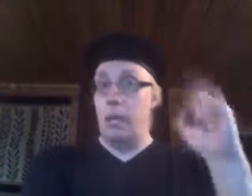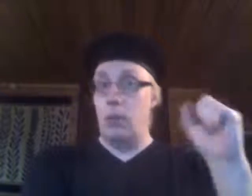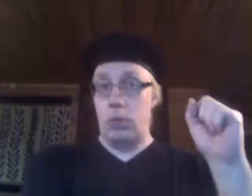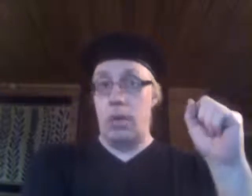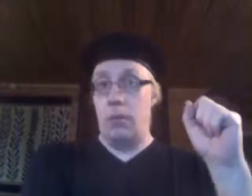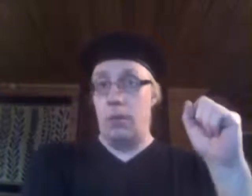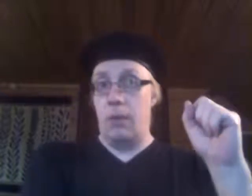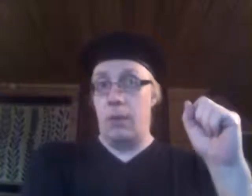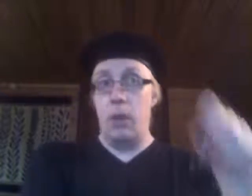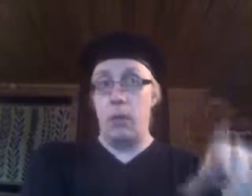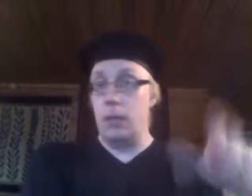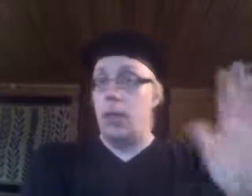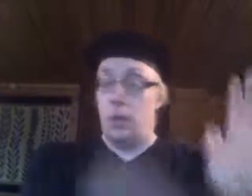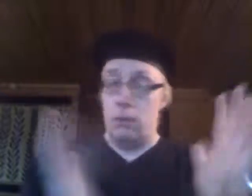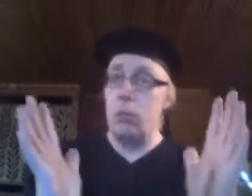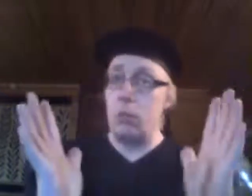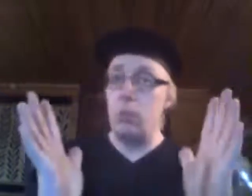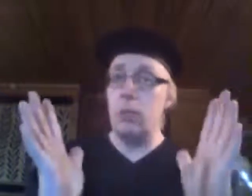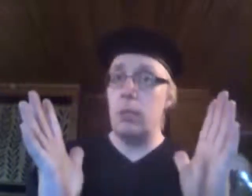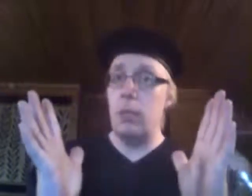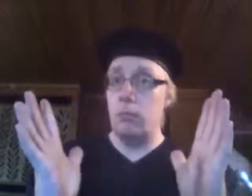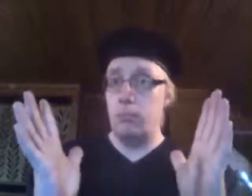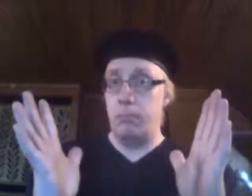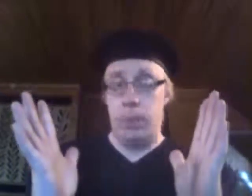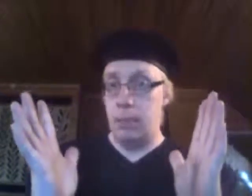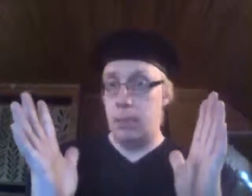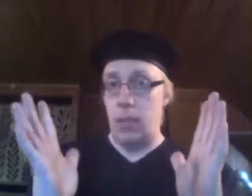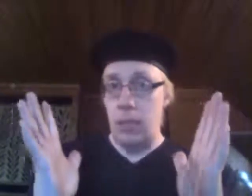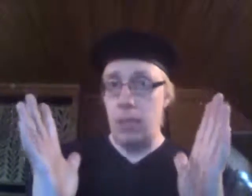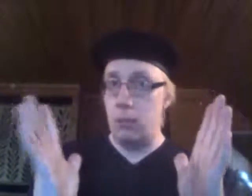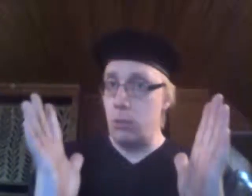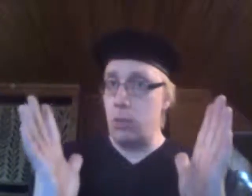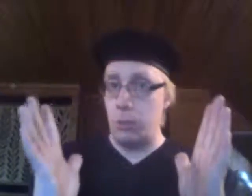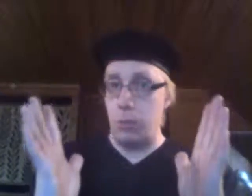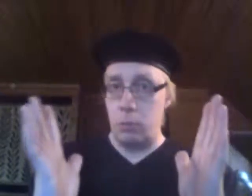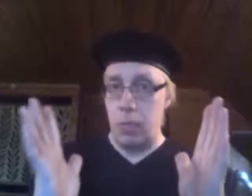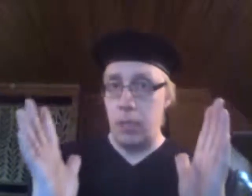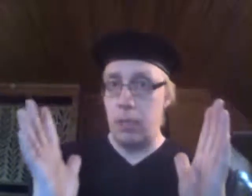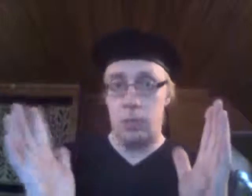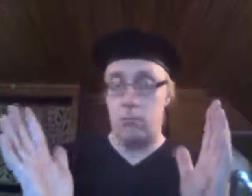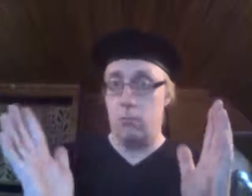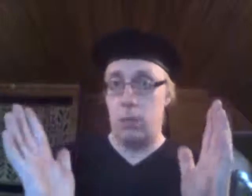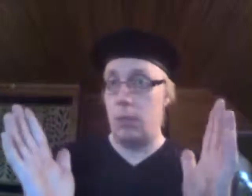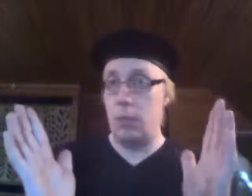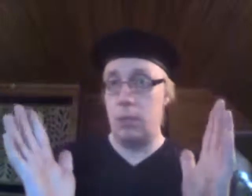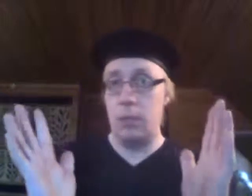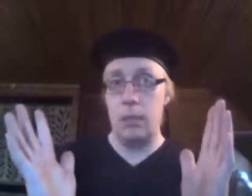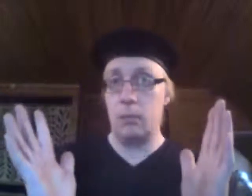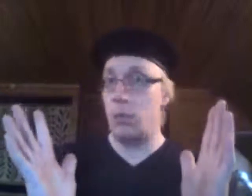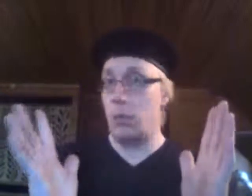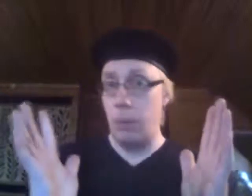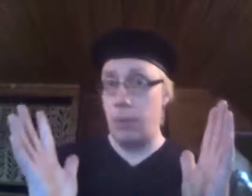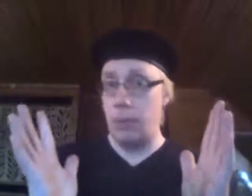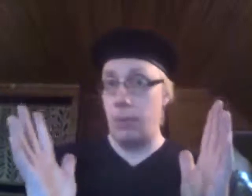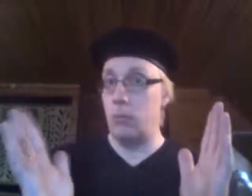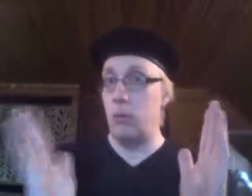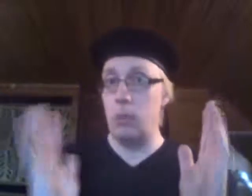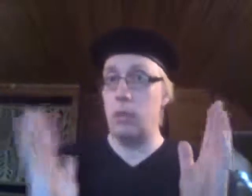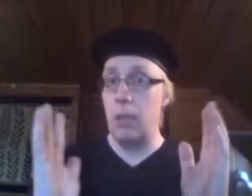ennen kuin Sadam meni vähän pahaksi. Nythän yritetään pitää sitä Iranin yhdissopimusta hengistä. Iranin diktaattoria pappishallintoa yrittää